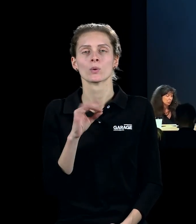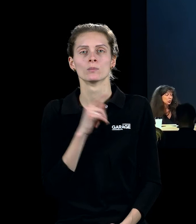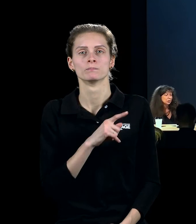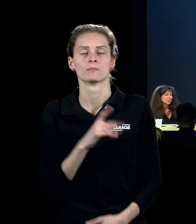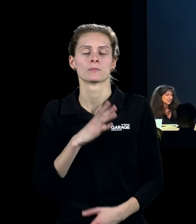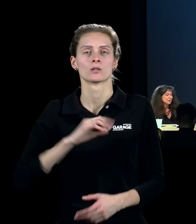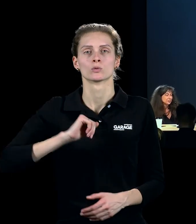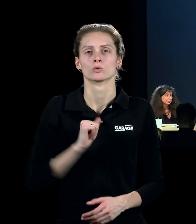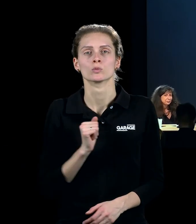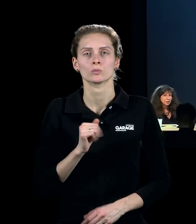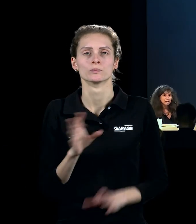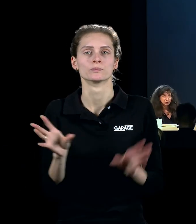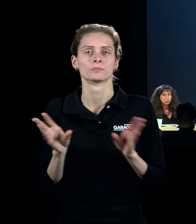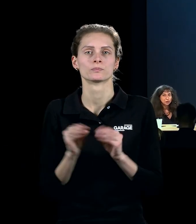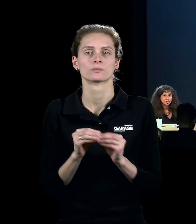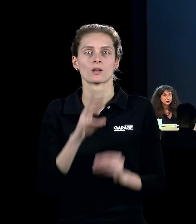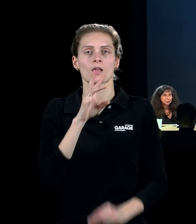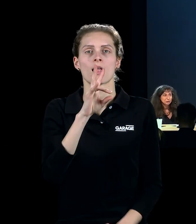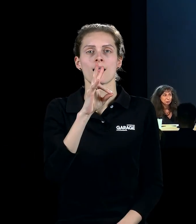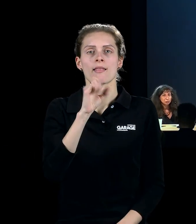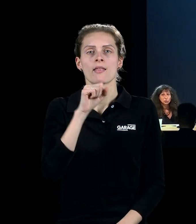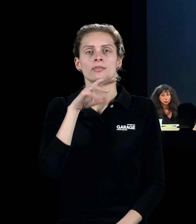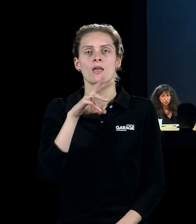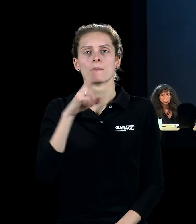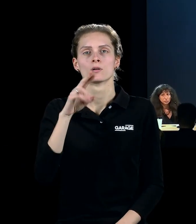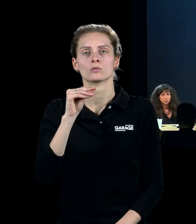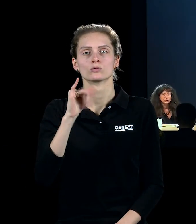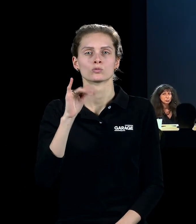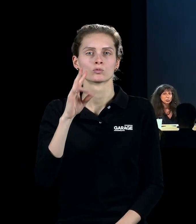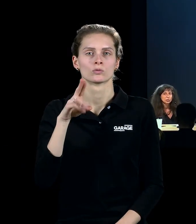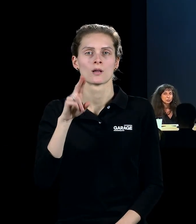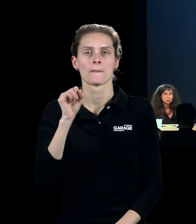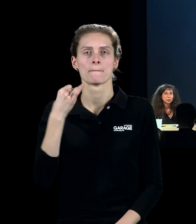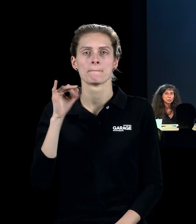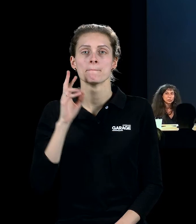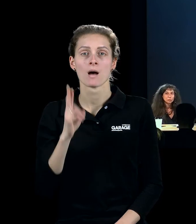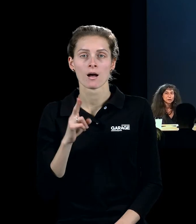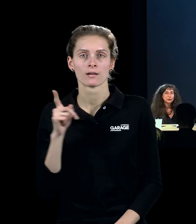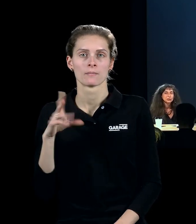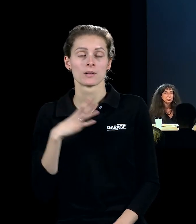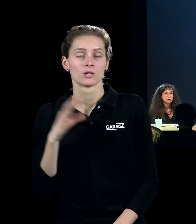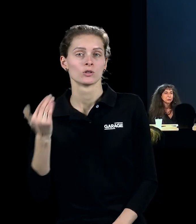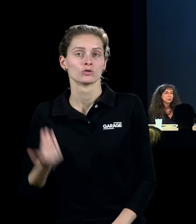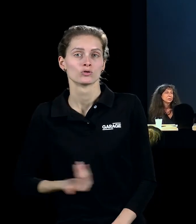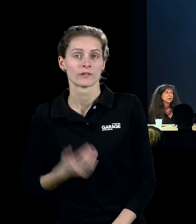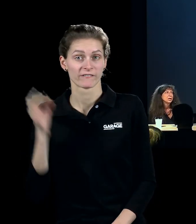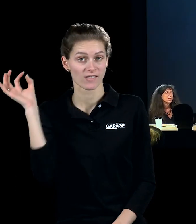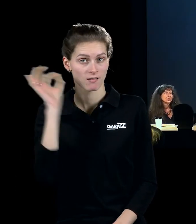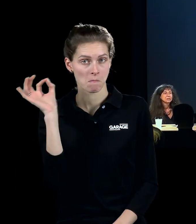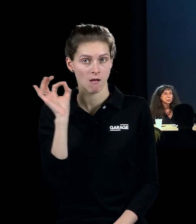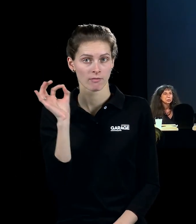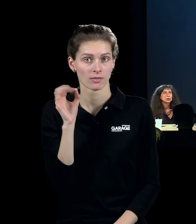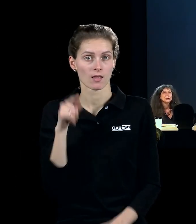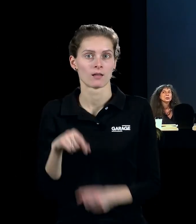Пина дружил с Нам Джон Пайком, ещё с тех пор, когда Нам Джон Пайк был в Германии. Нам Джон Пайк –